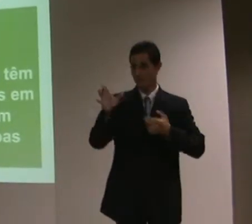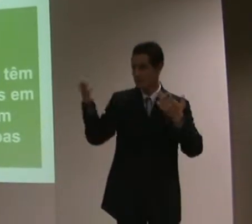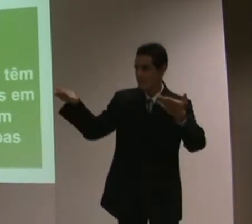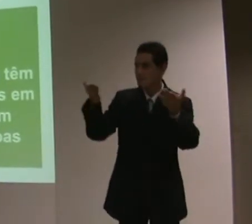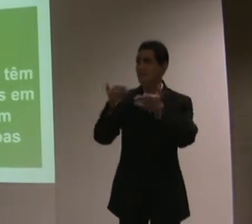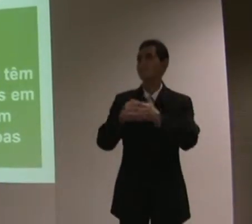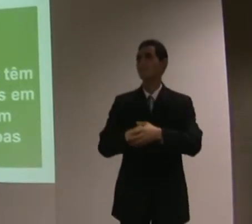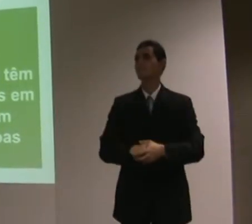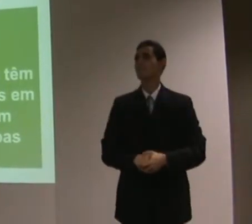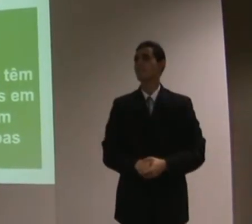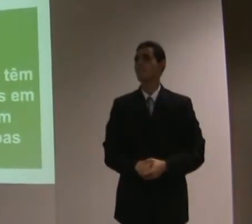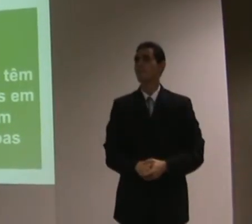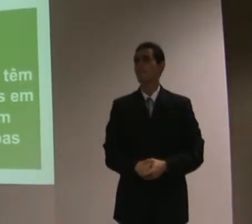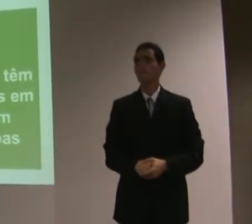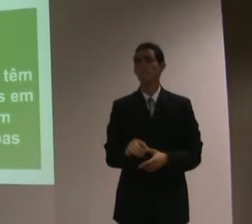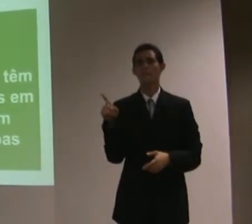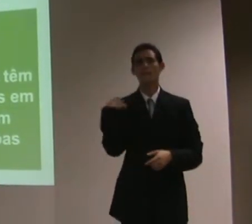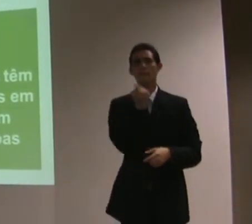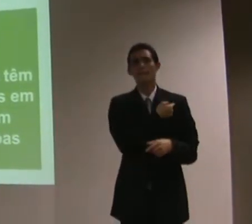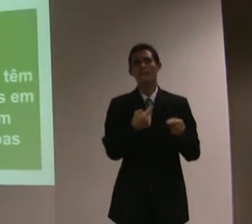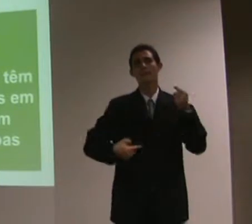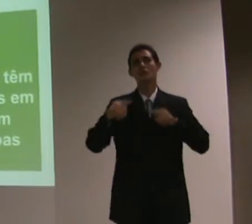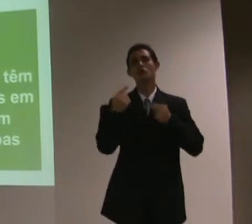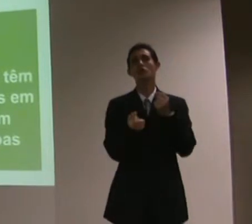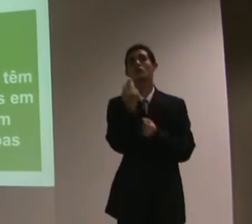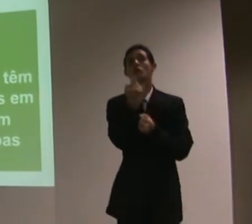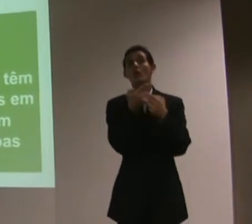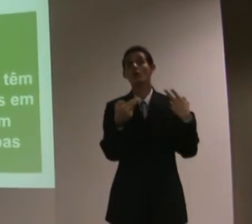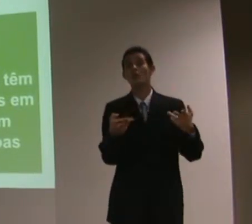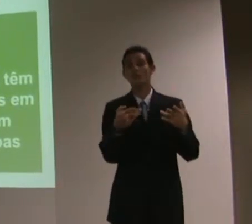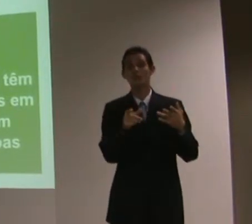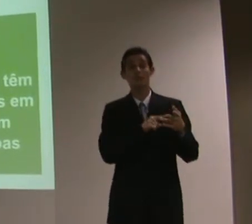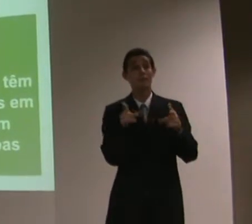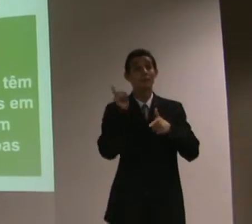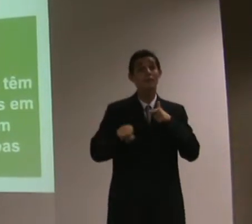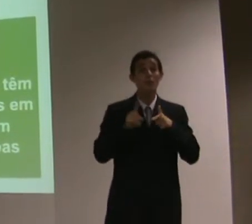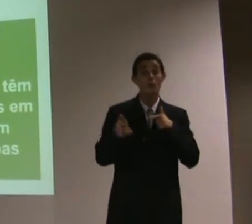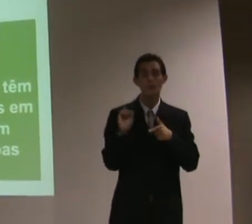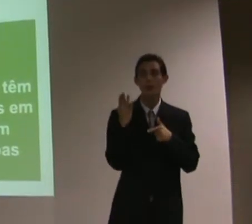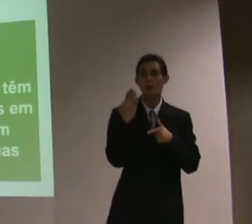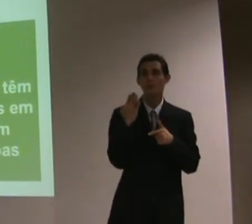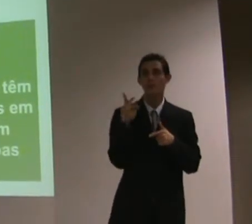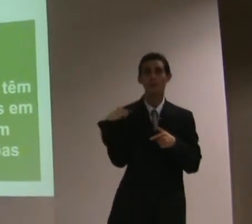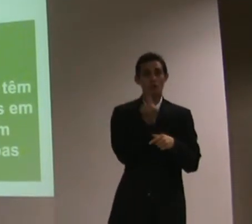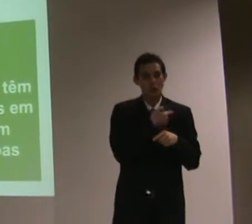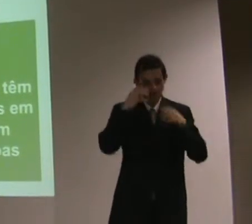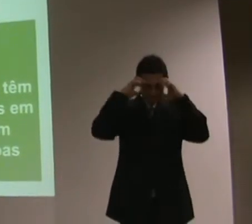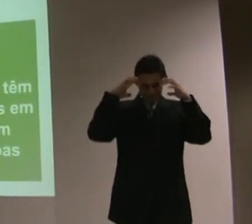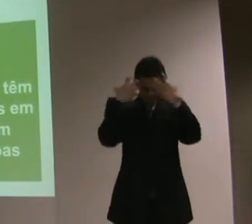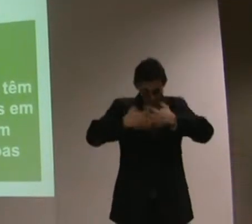E vamos discutir alguma coisa. Se surgiu algum problema, vamos quebrar a cabeça para achar uma solução.